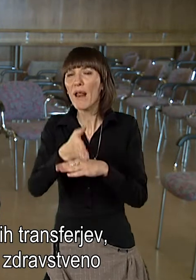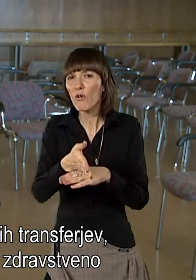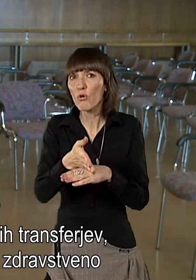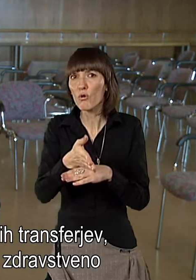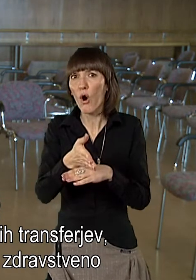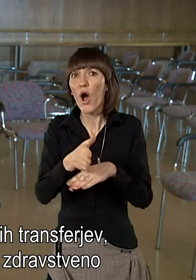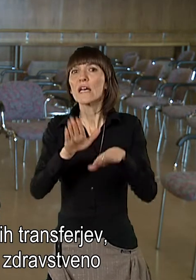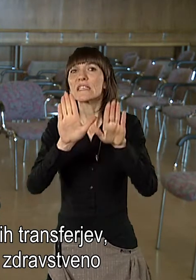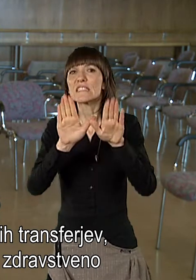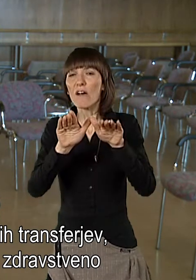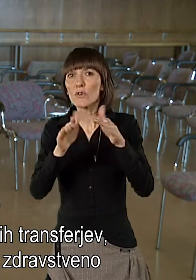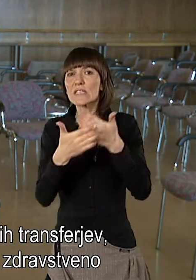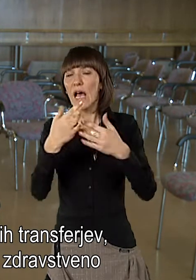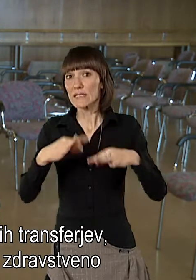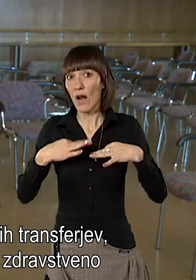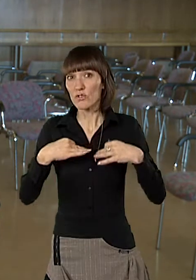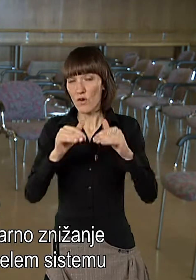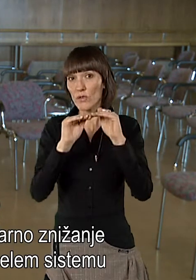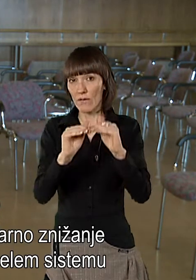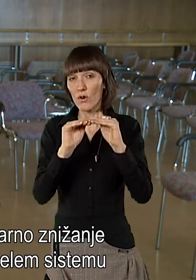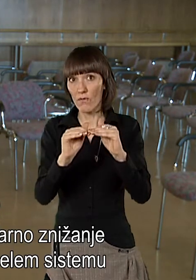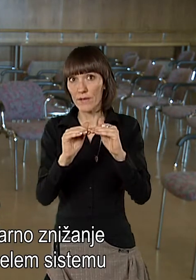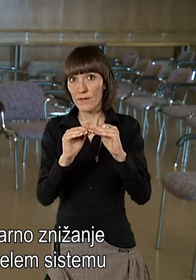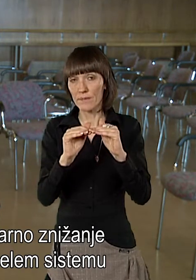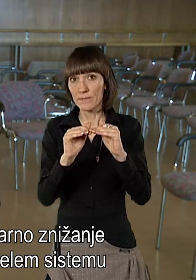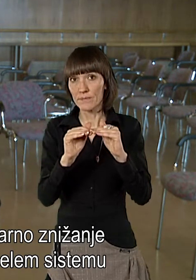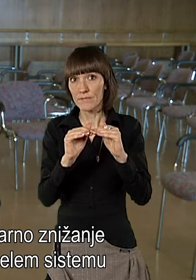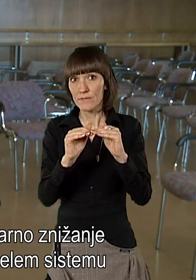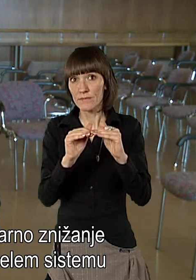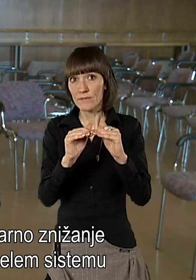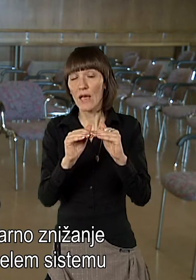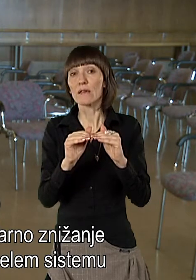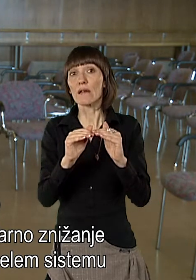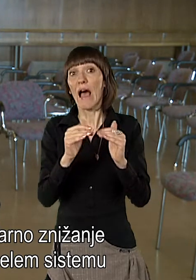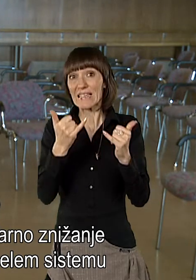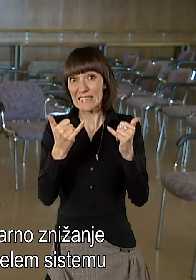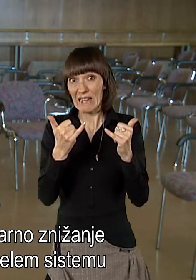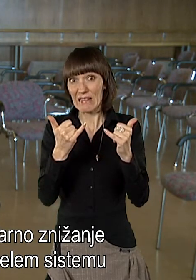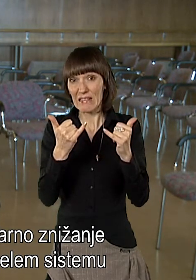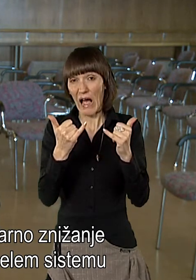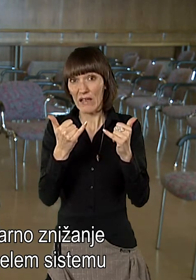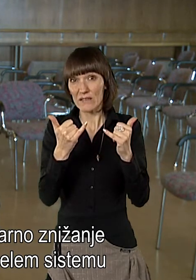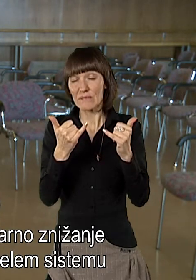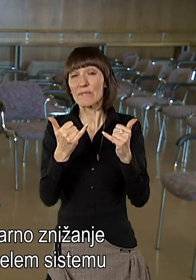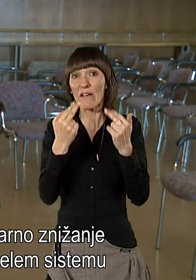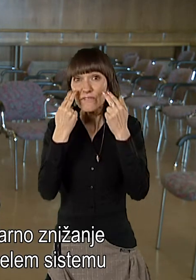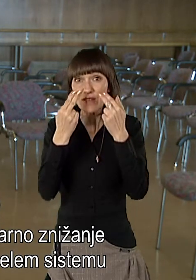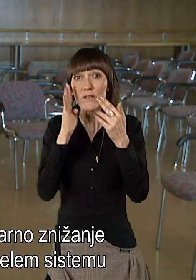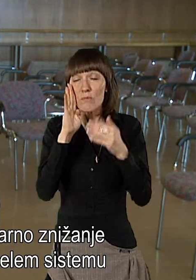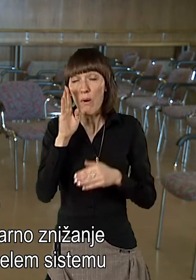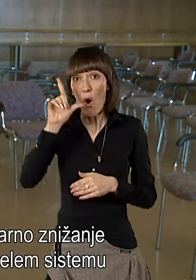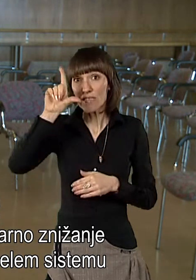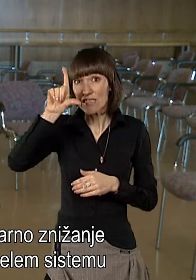Zavoda za zdravstveno zaborovanje. Kajti linearno zniženje, ki ga je bil